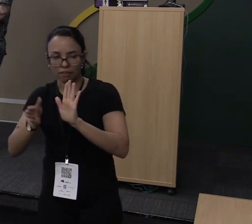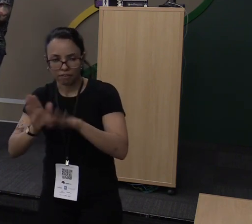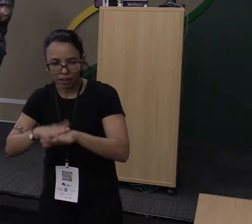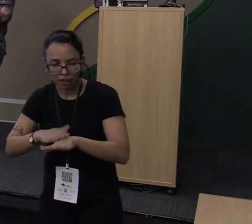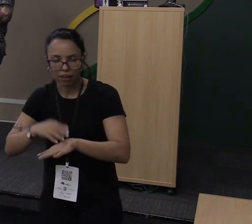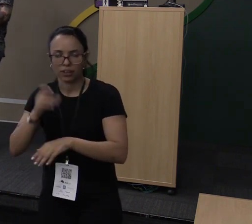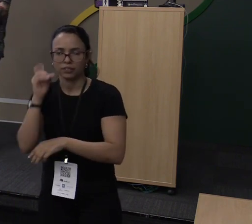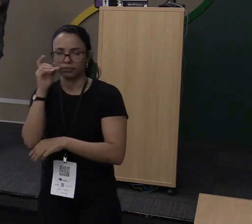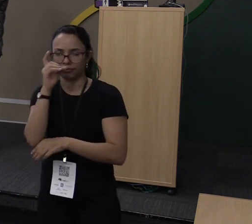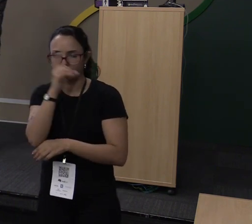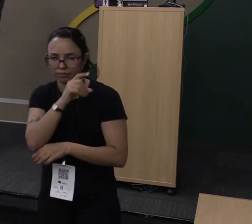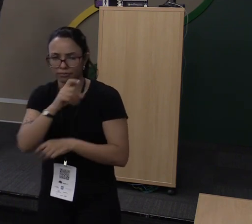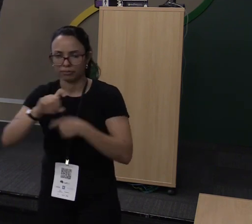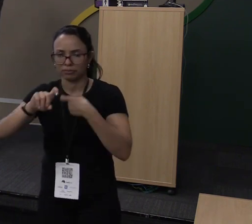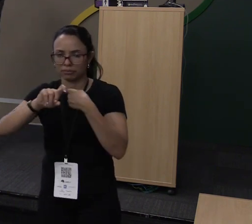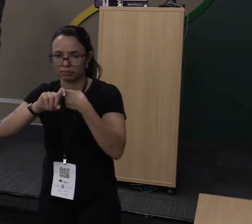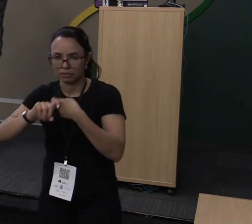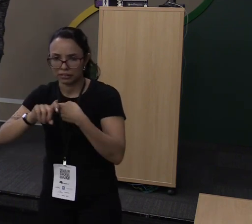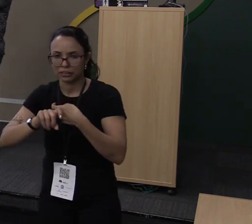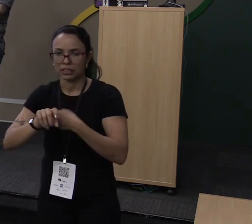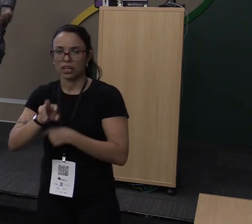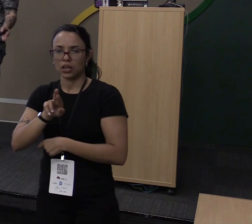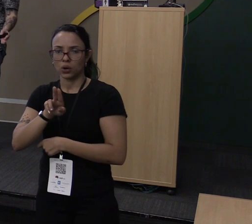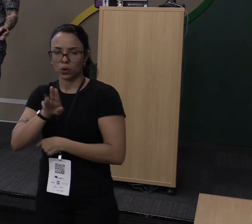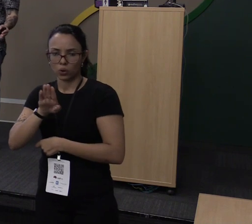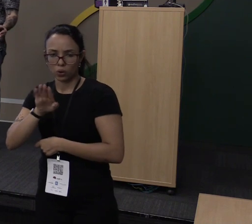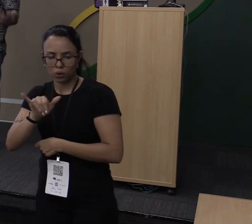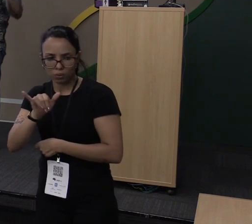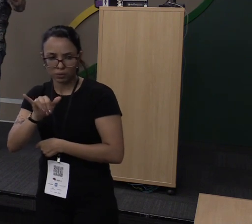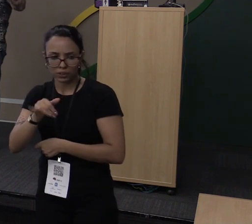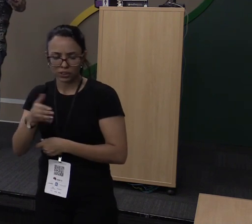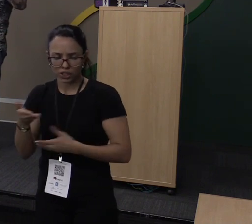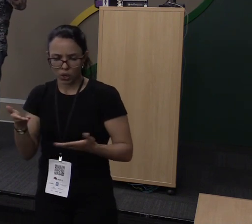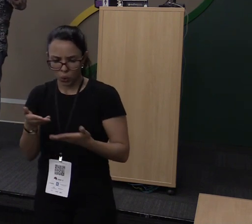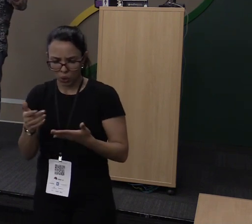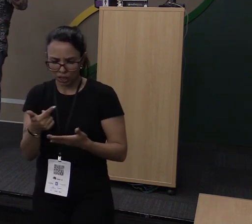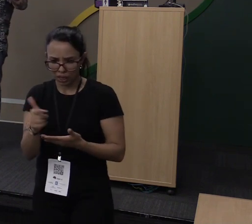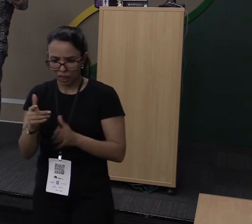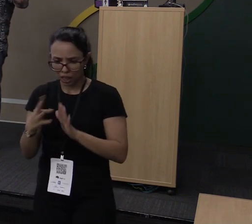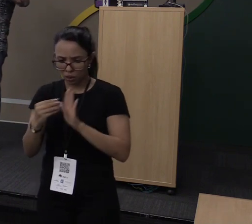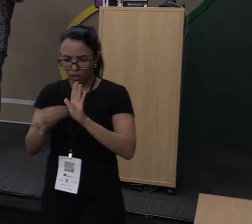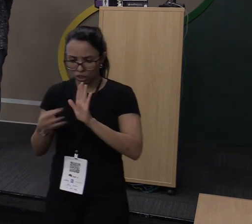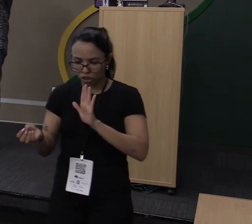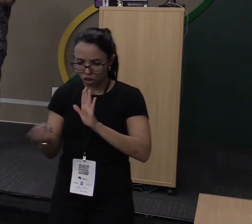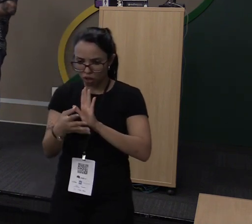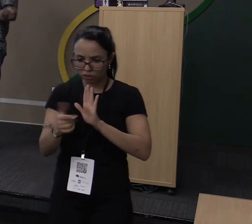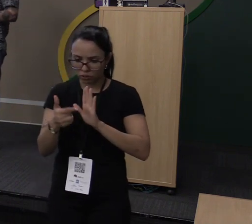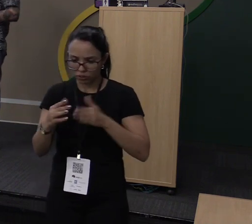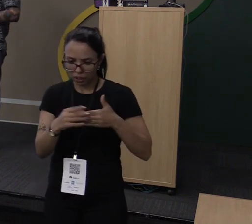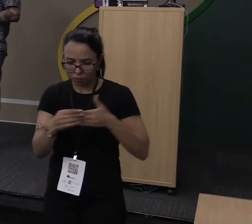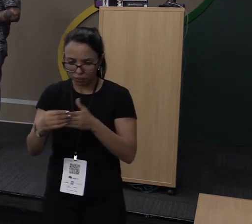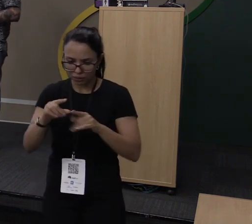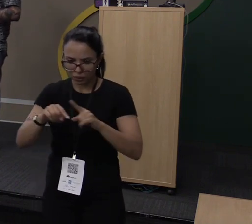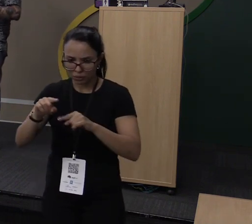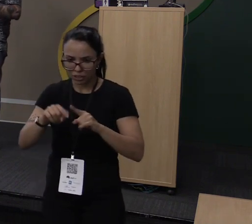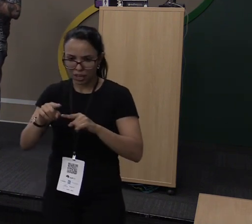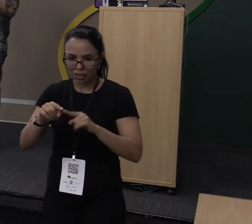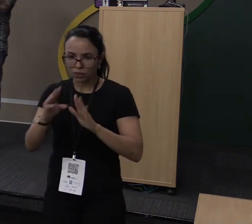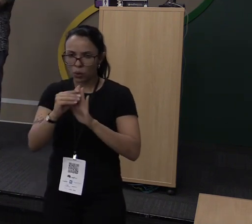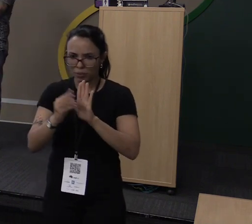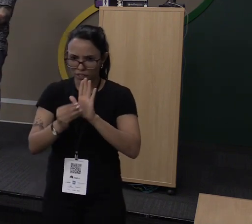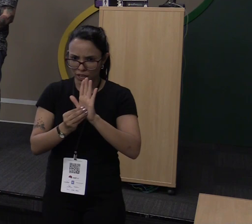ou Python e agora você vem com uma linguagem que não tem orientação a objeto, mas tem, entre aspas, utilizando o conceito de traits